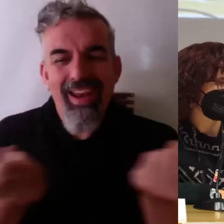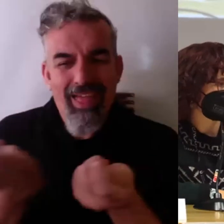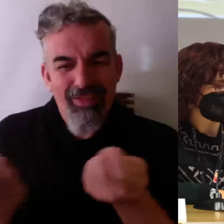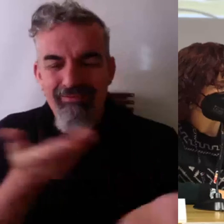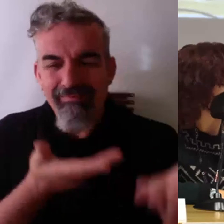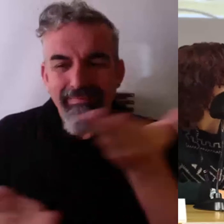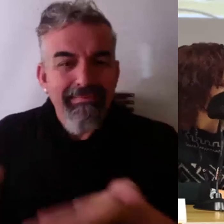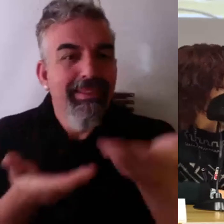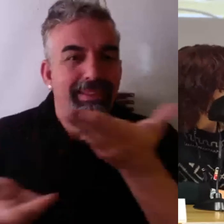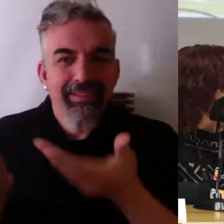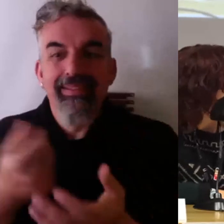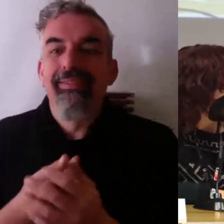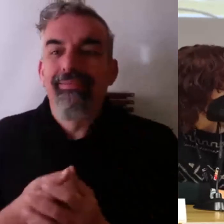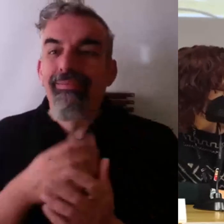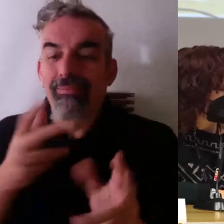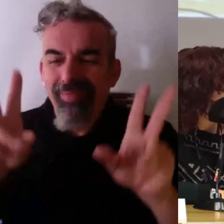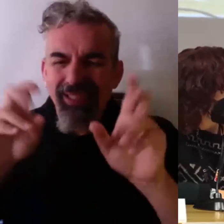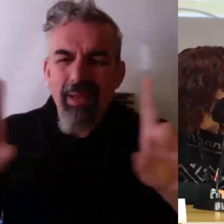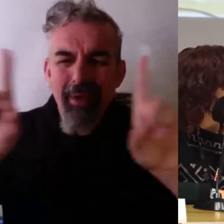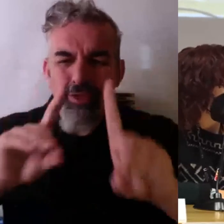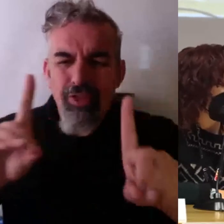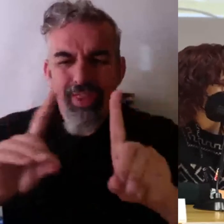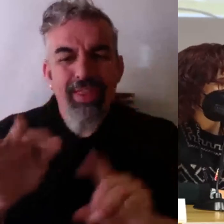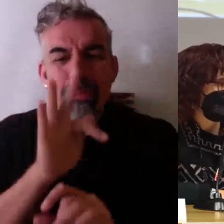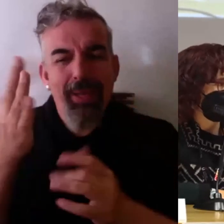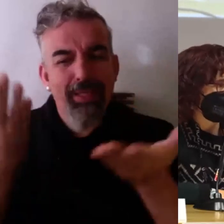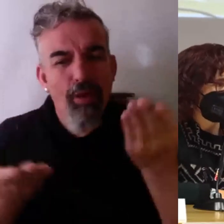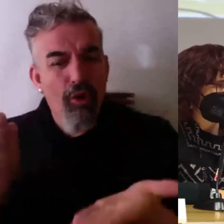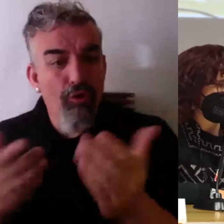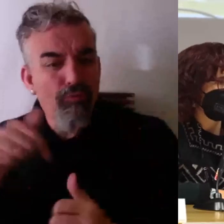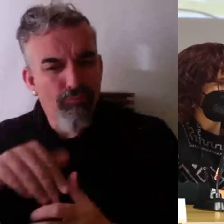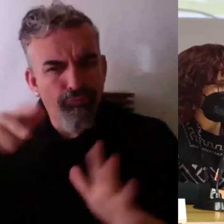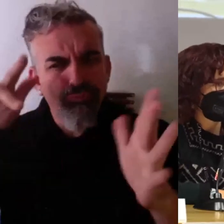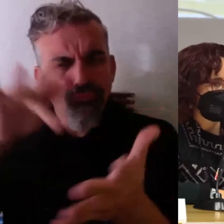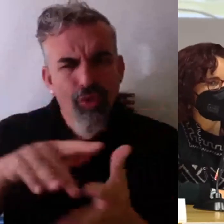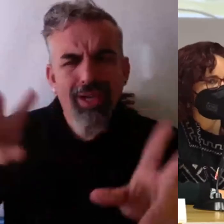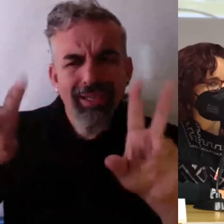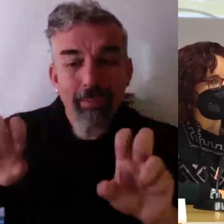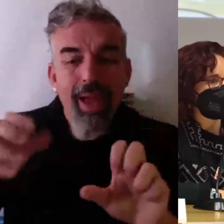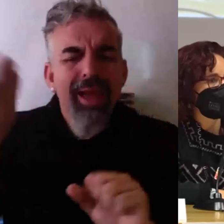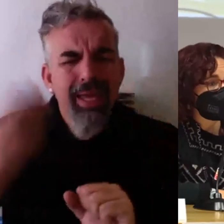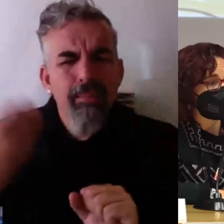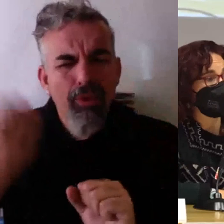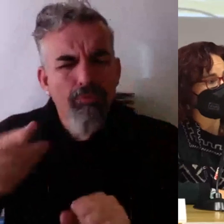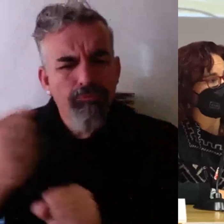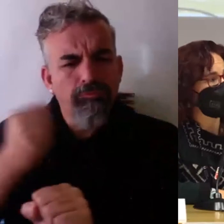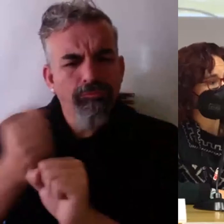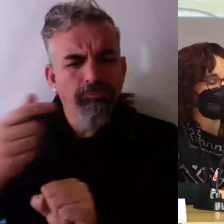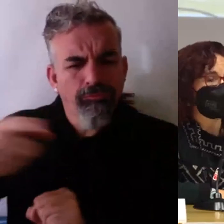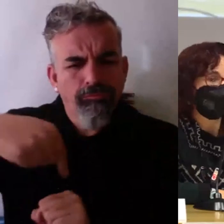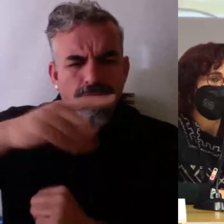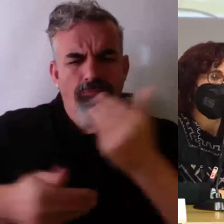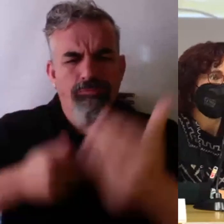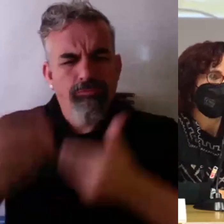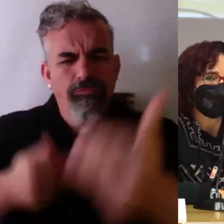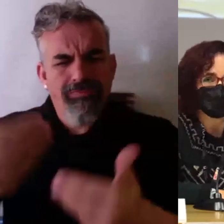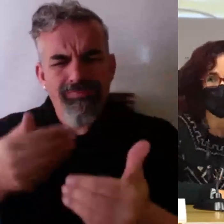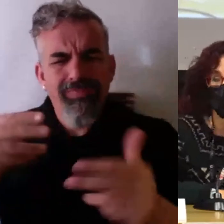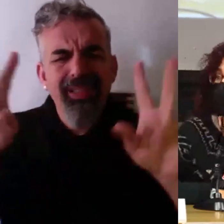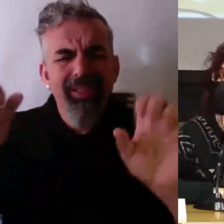estamos hablando de esto de docencia de evaluar y creo que efectivamente es una pata fundamental en nuestro trabajo que está un poco pues eso